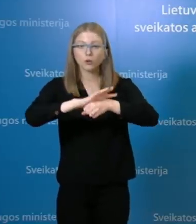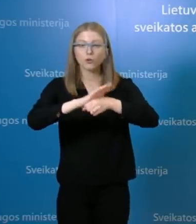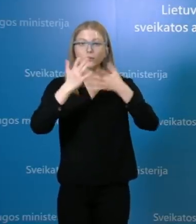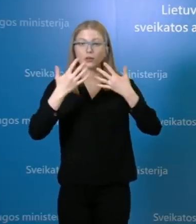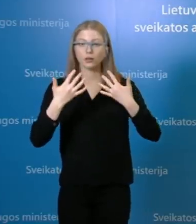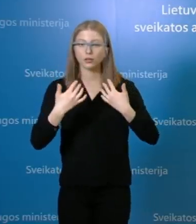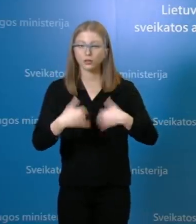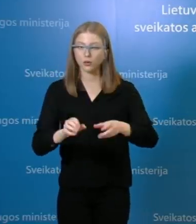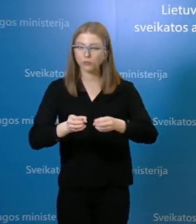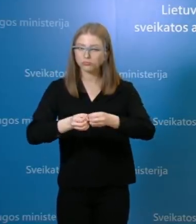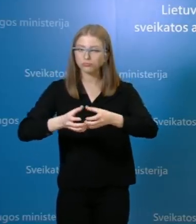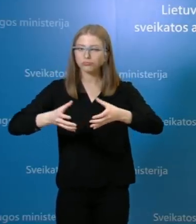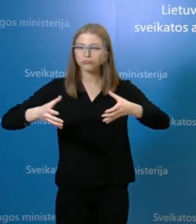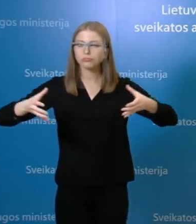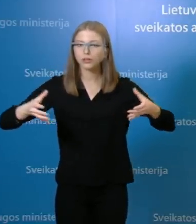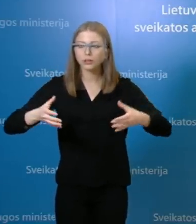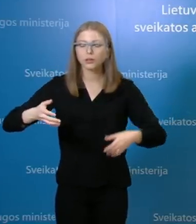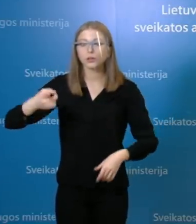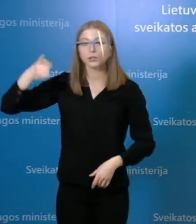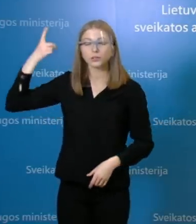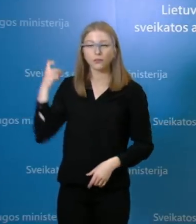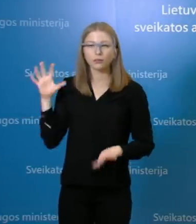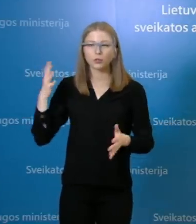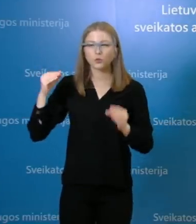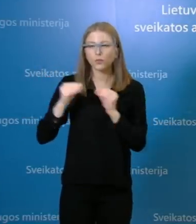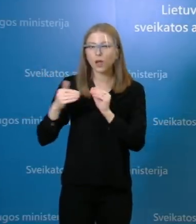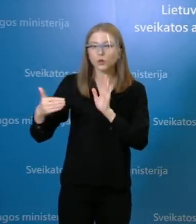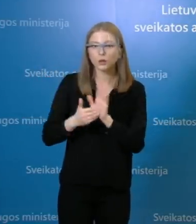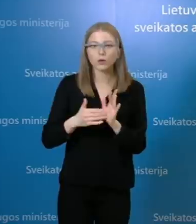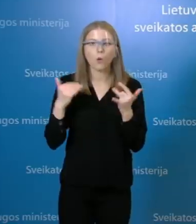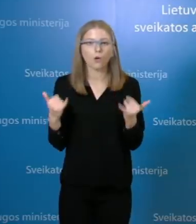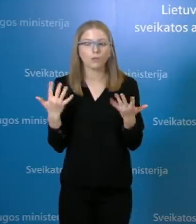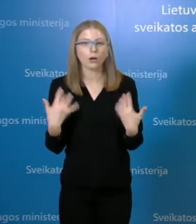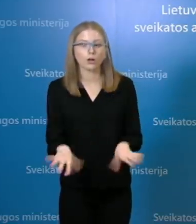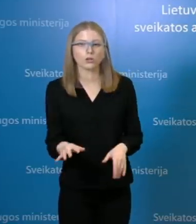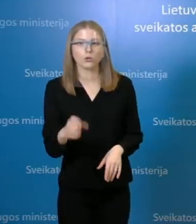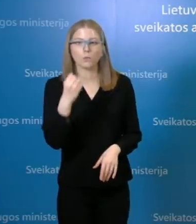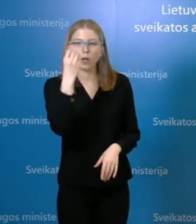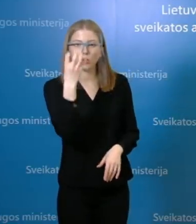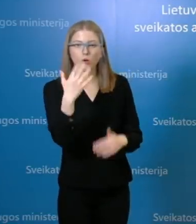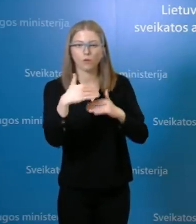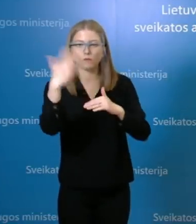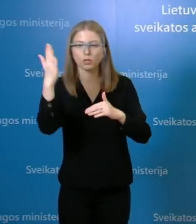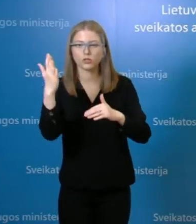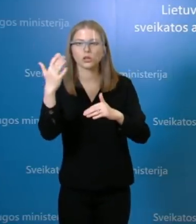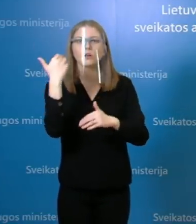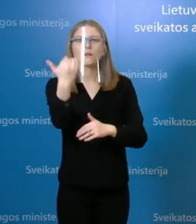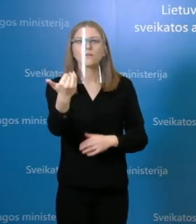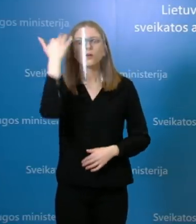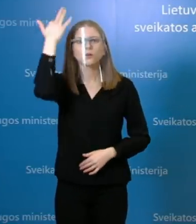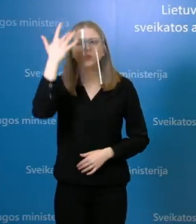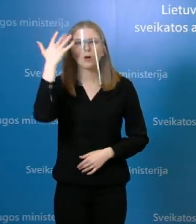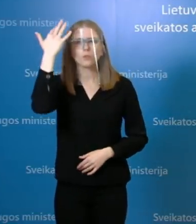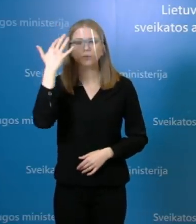kaip reitą savaitę iki dešimt, ar ne, ir šią savaitę jau susidaro kelios dešimtis pūsų sirgusių. Kaip Jūs manat, na, Jūs